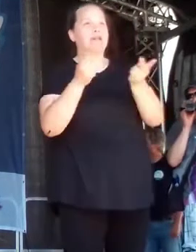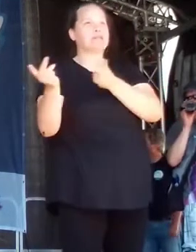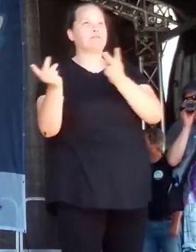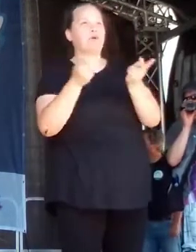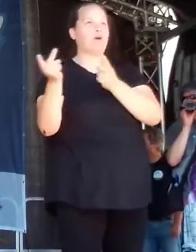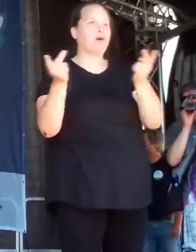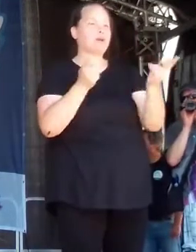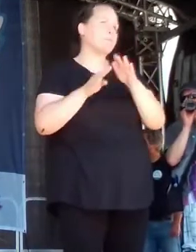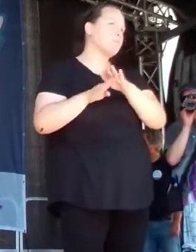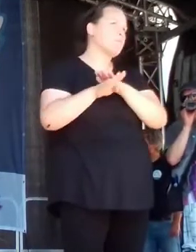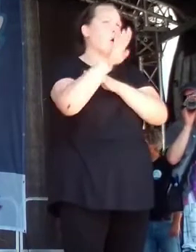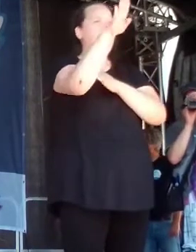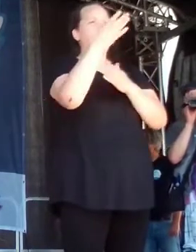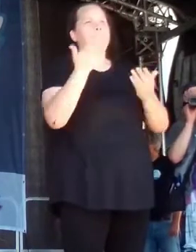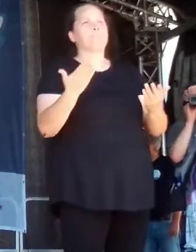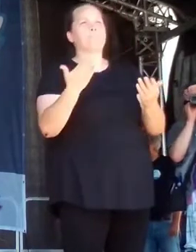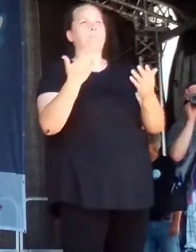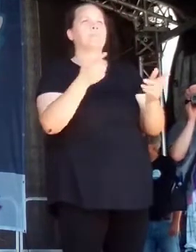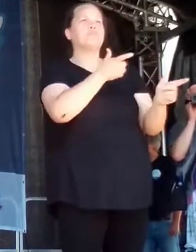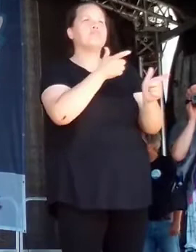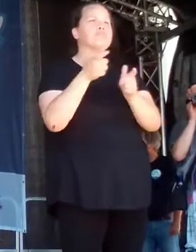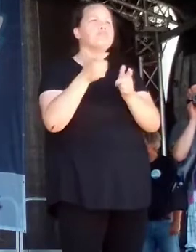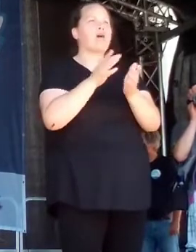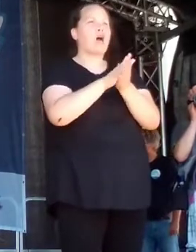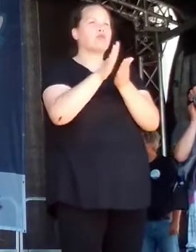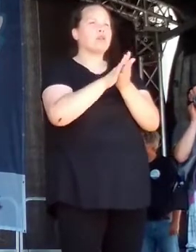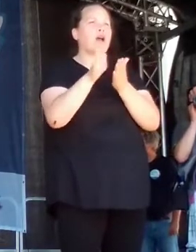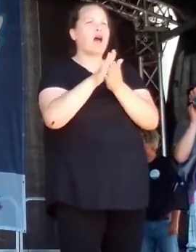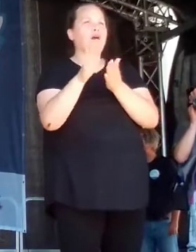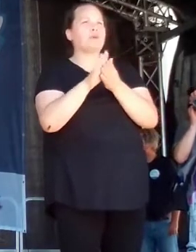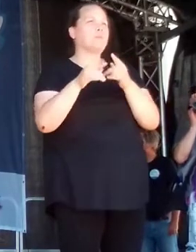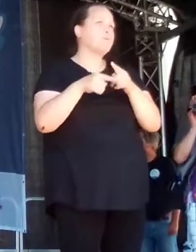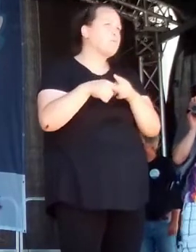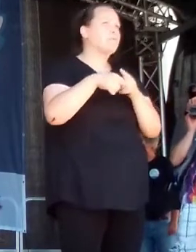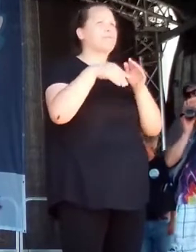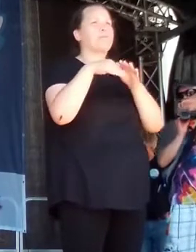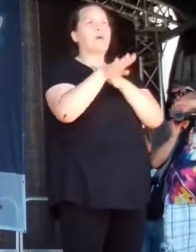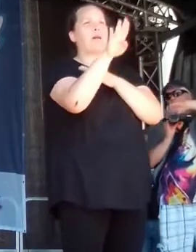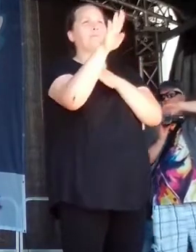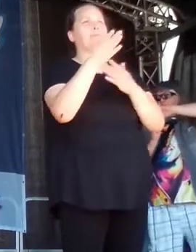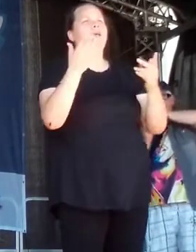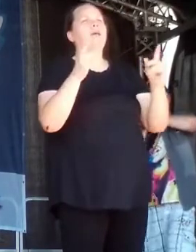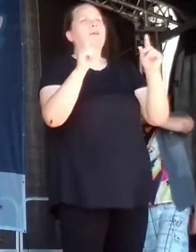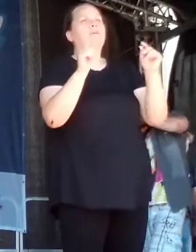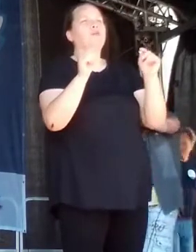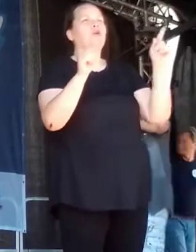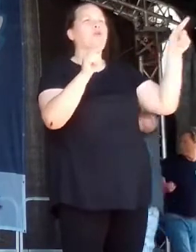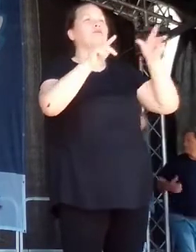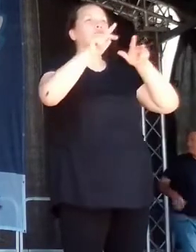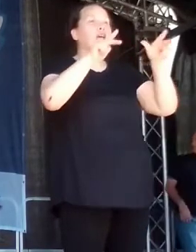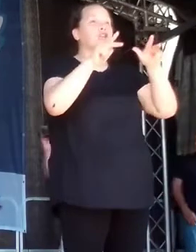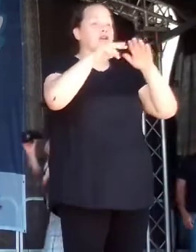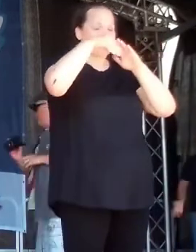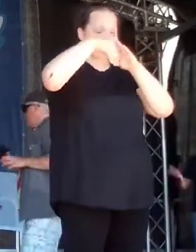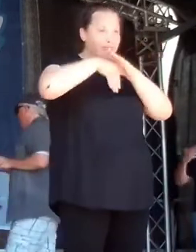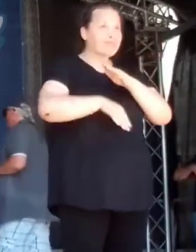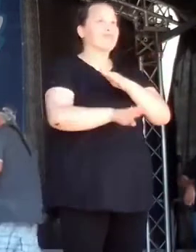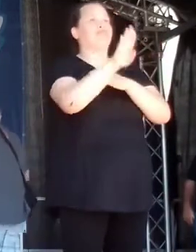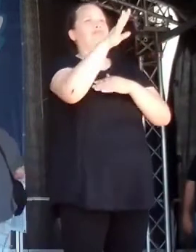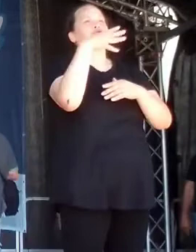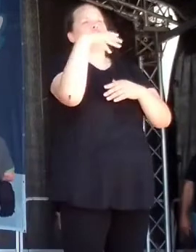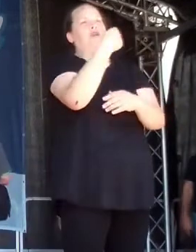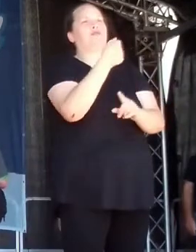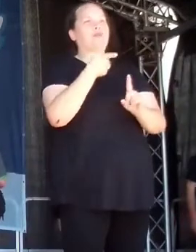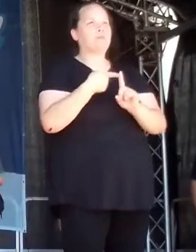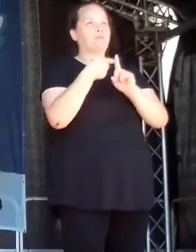Rüstungsausgaben sind hochgesprungen und endlich, aus US-Sicht, war die Depression überwunden. Und eine